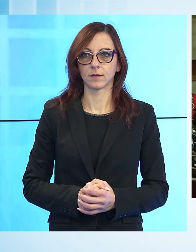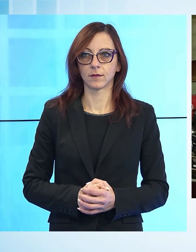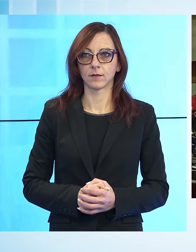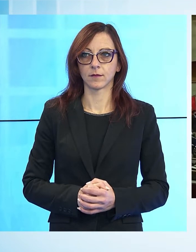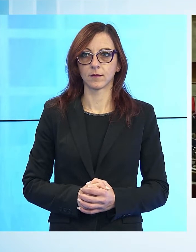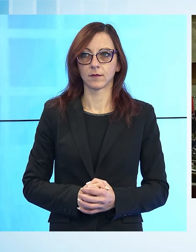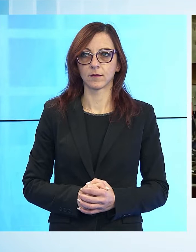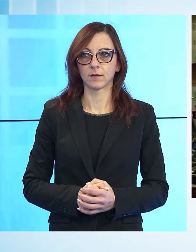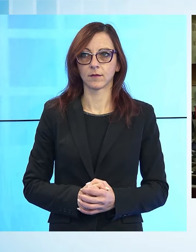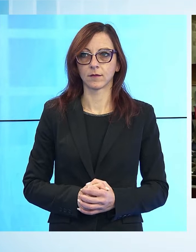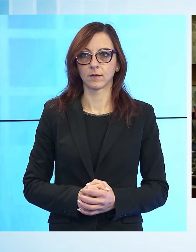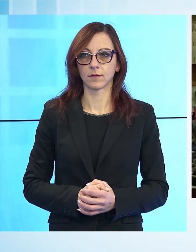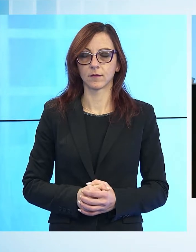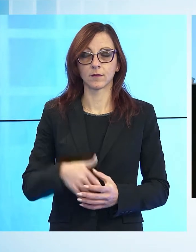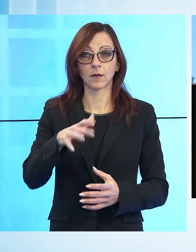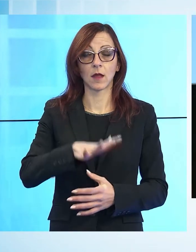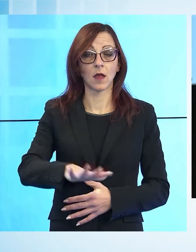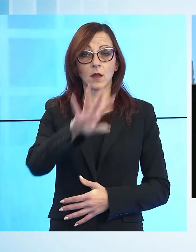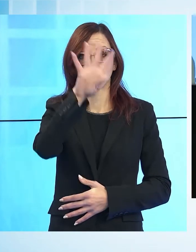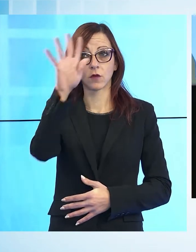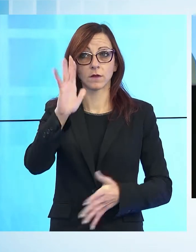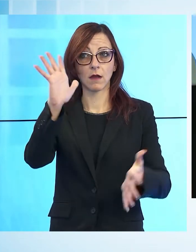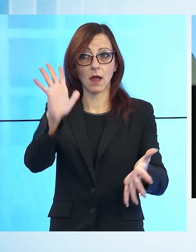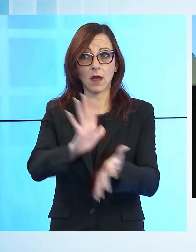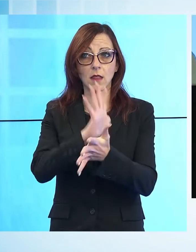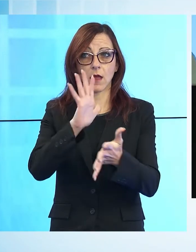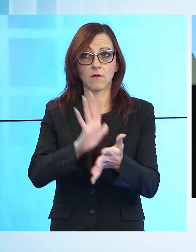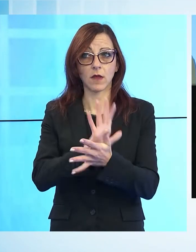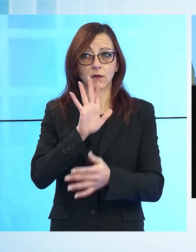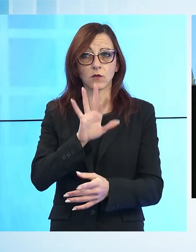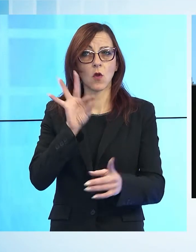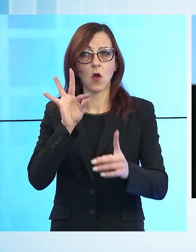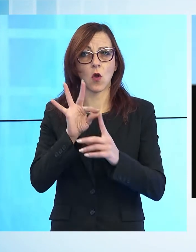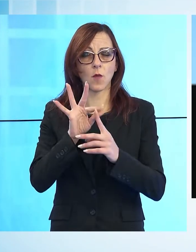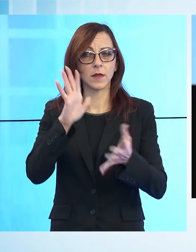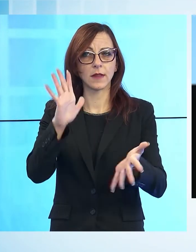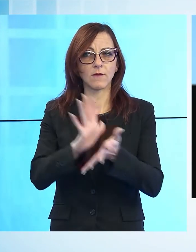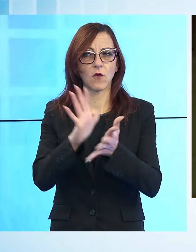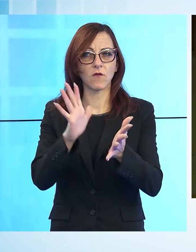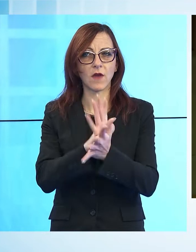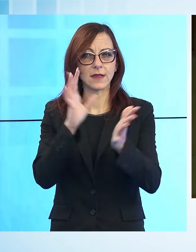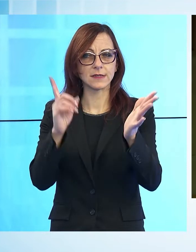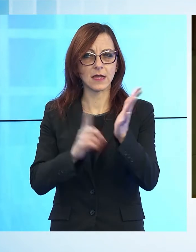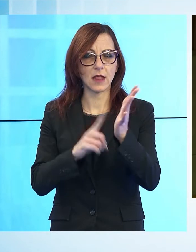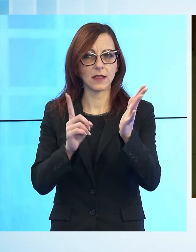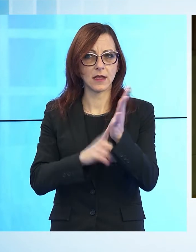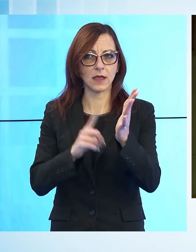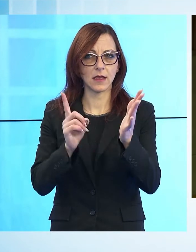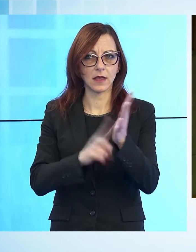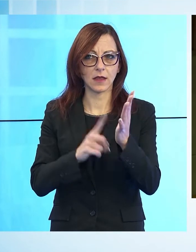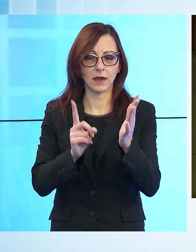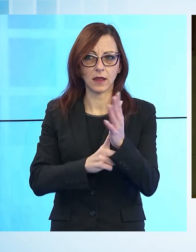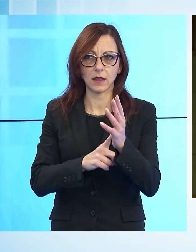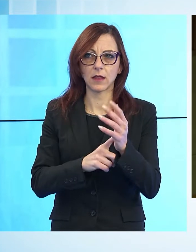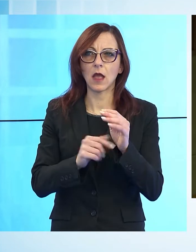La ripresa della Toscana per celebrare la terra dei diritti dal no alla pena capitale alla lotta ai linguaggi d'odio,